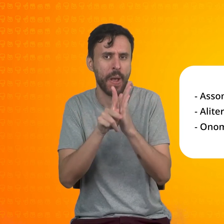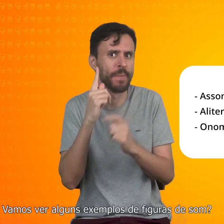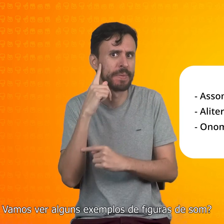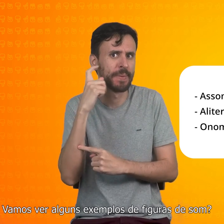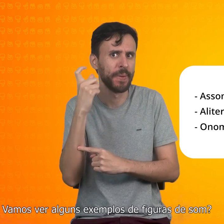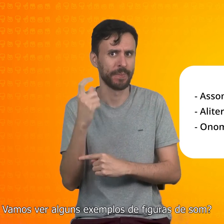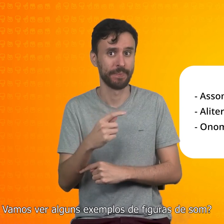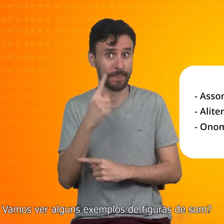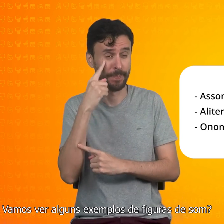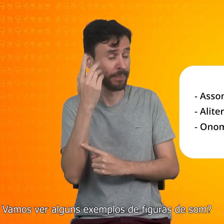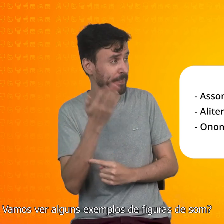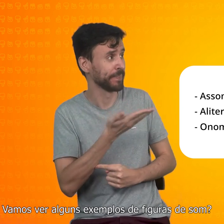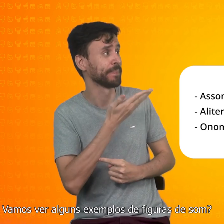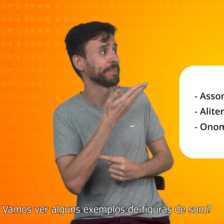Vamos ver alguns exemplos de figuras de som?